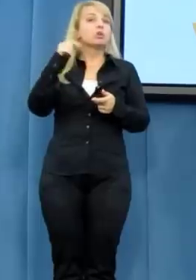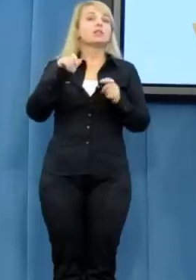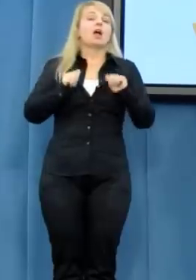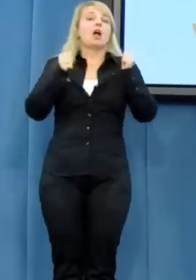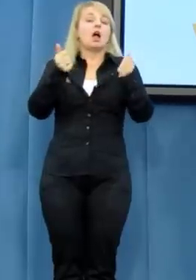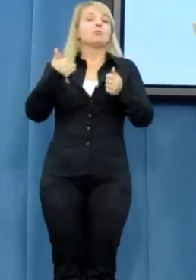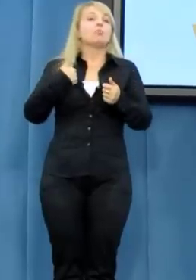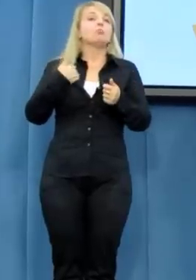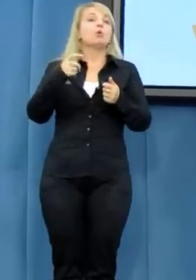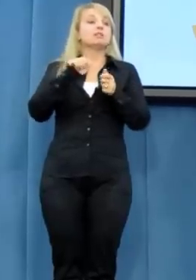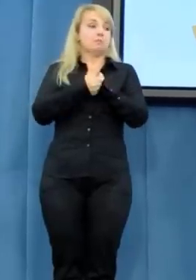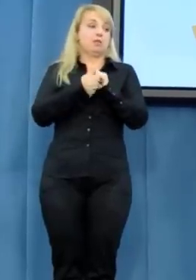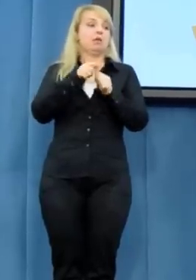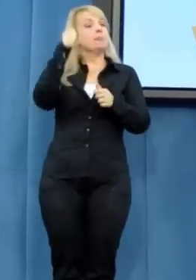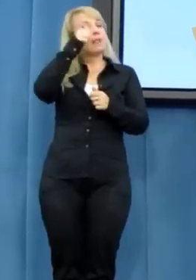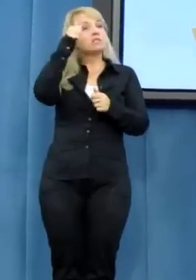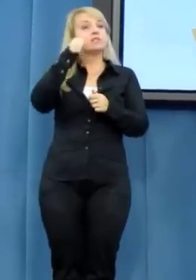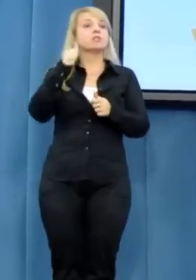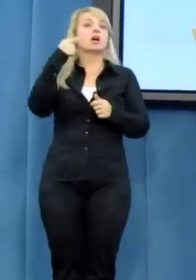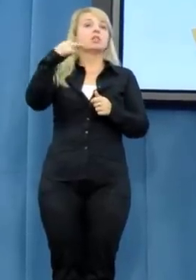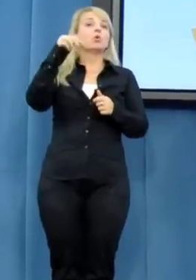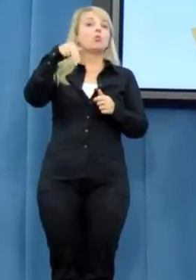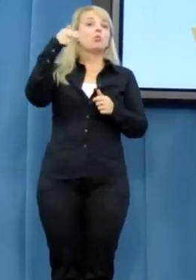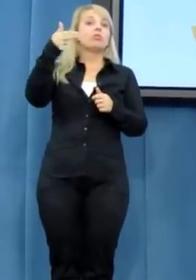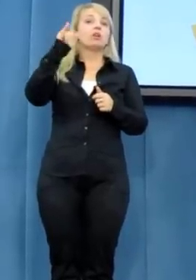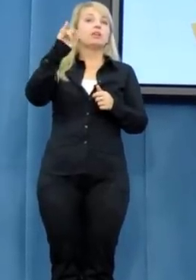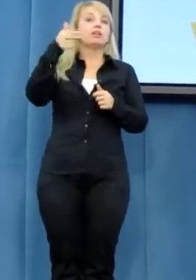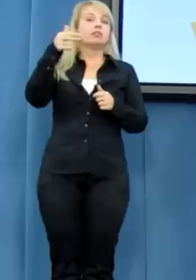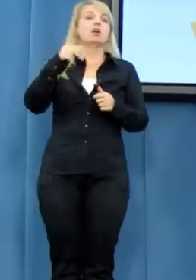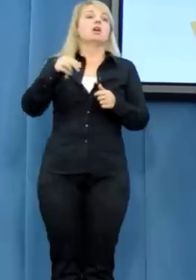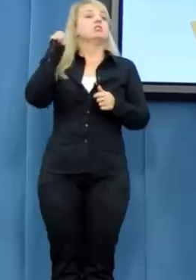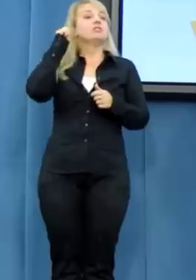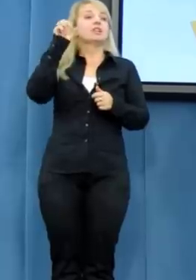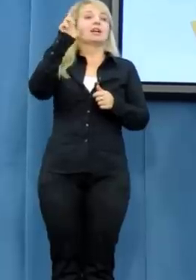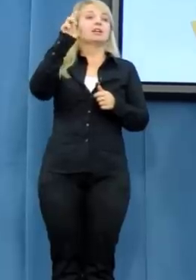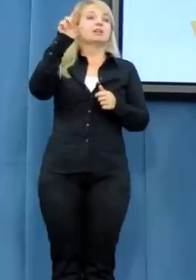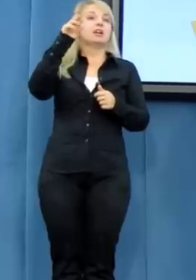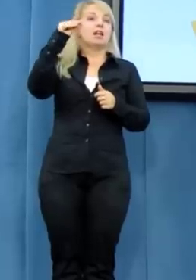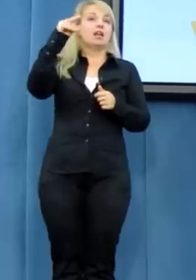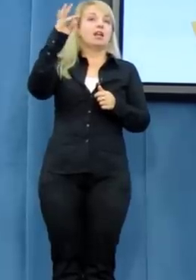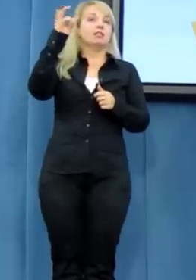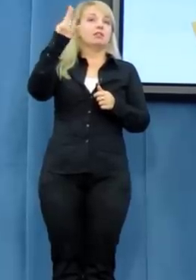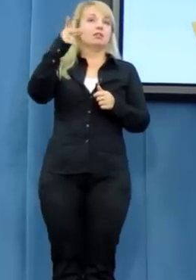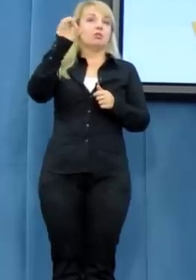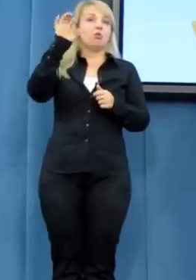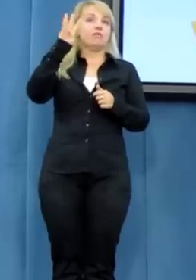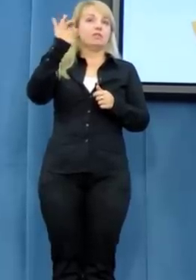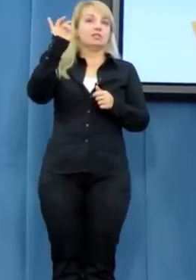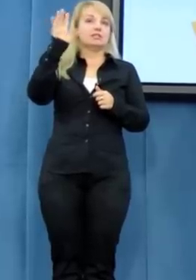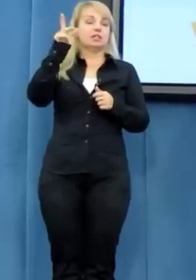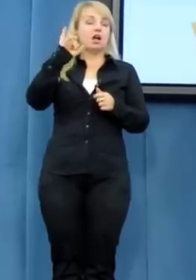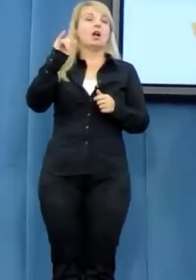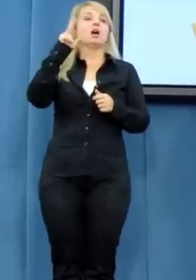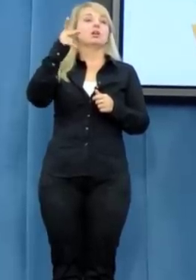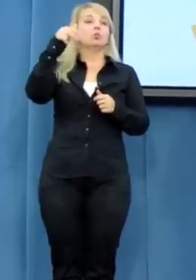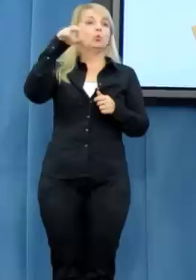Kinga Dunin, Małgorzata Fuszara, Agnieszka Graf, Manuela Gretkowska, Krzysztof Krauser, Kazimierz Puc, Wiktor